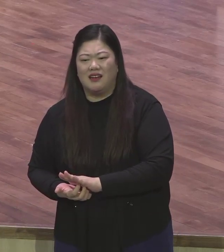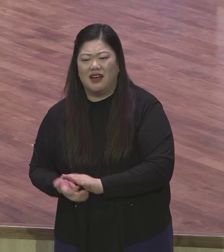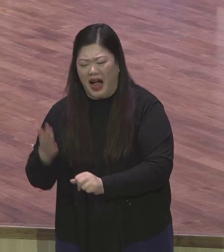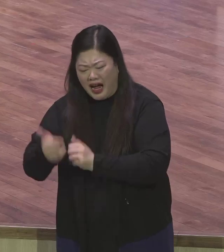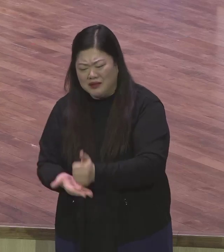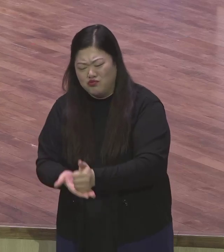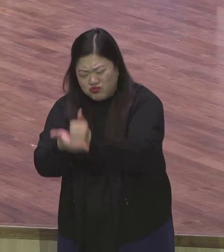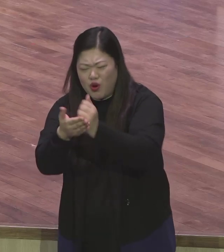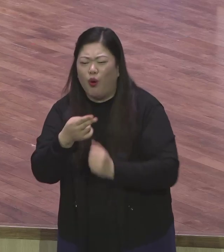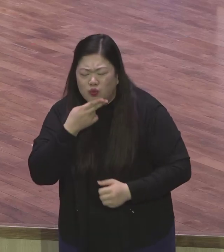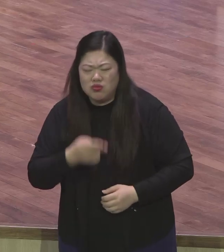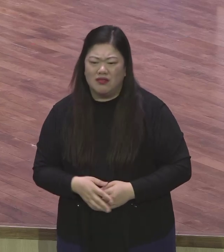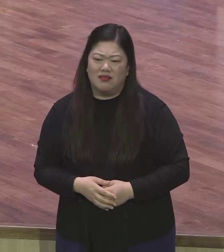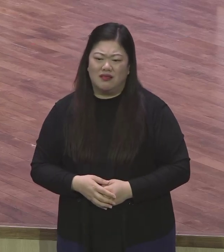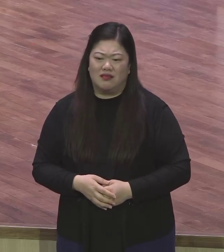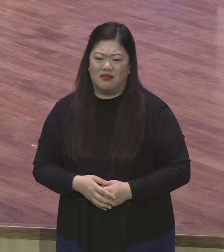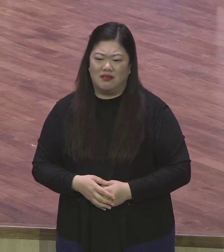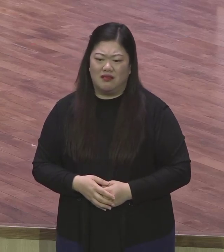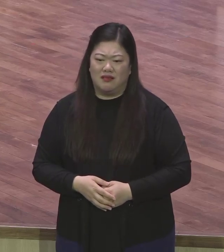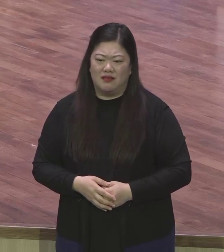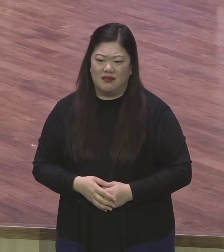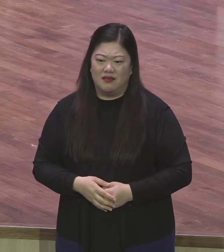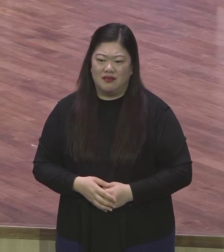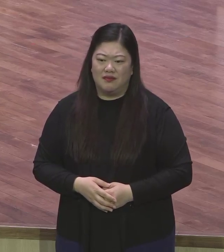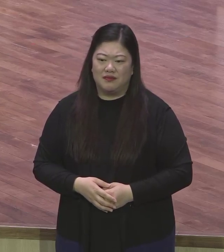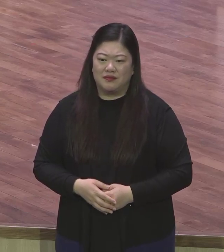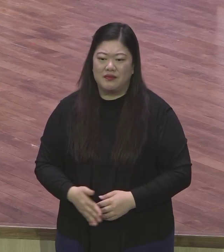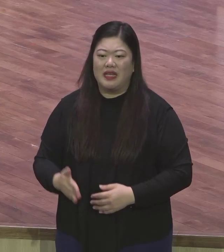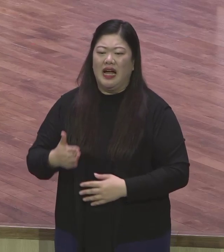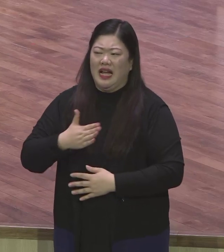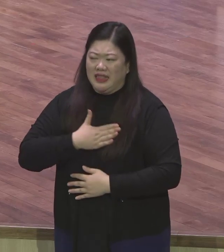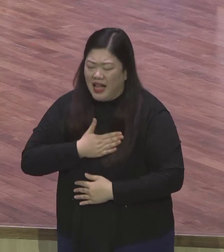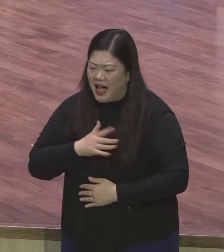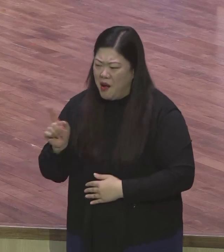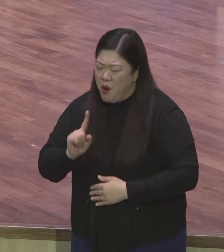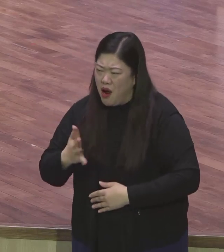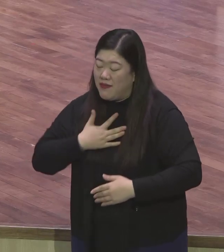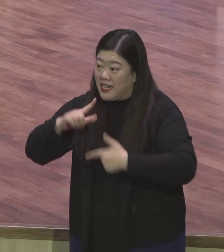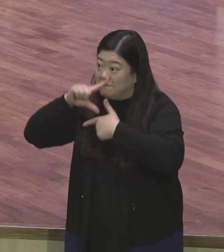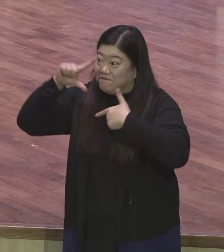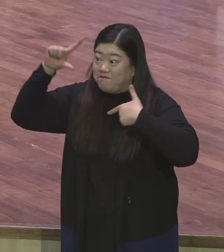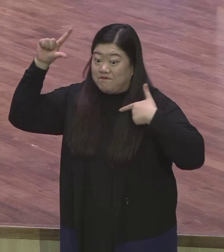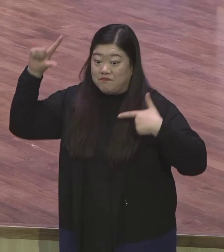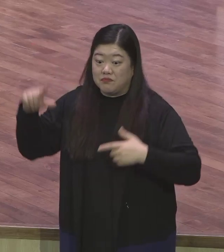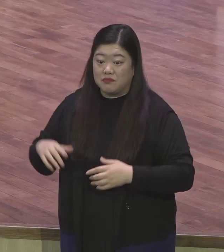내가 어떻게 자리를 짓고 내가 어떻게 하나님 없는 사람이에요